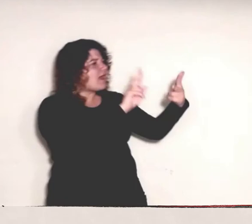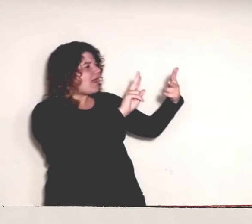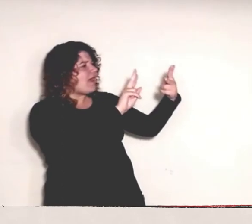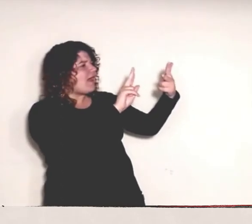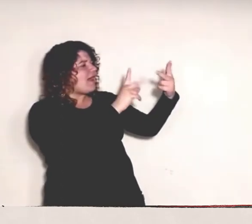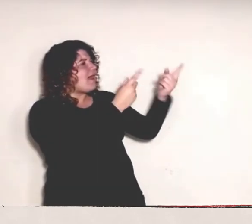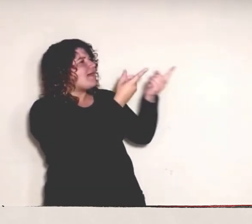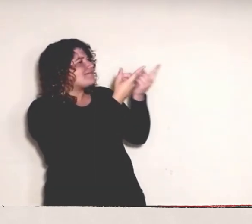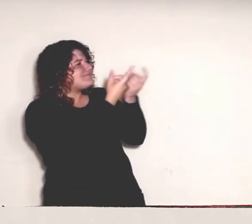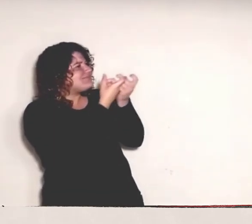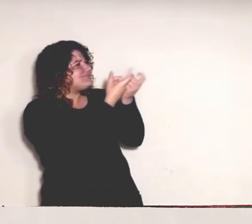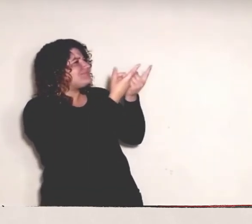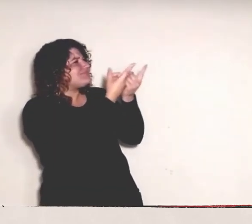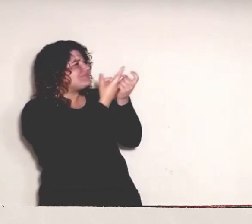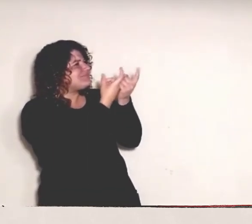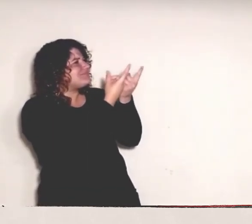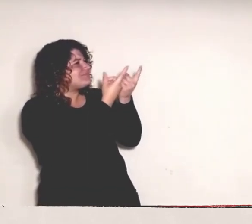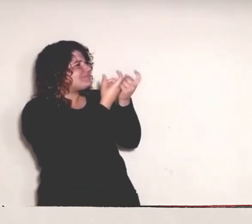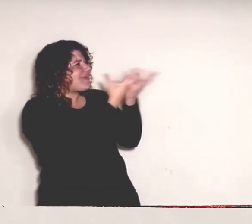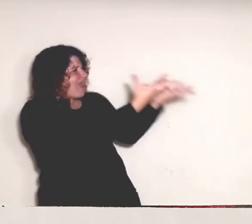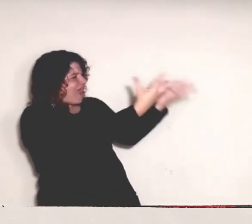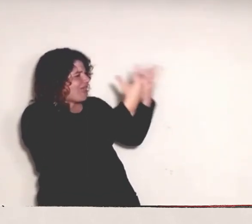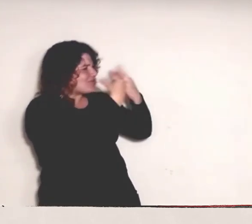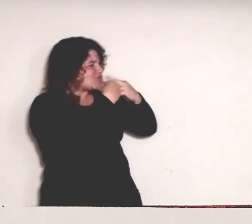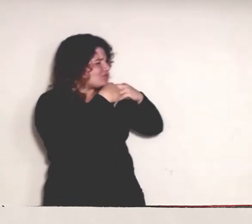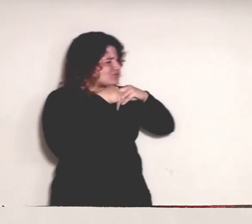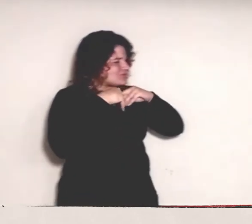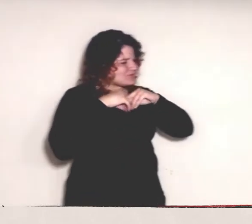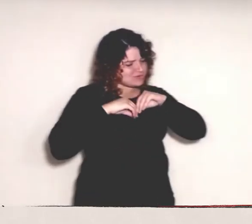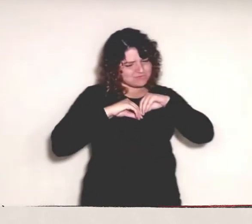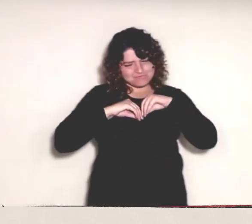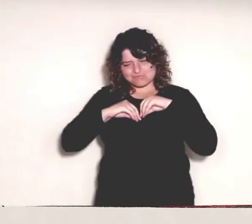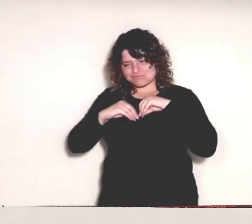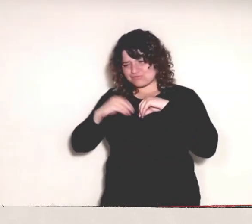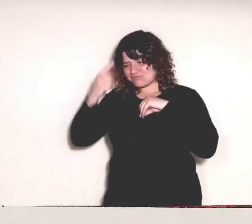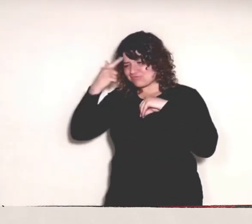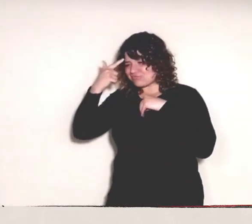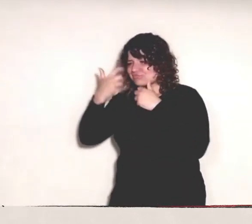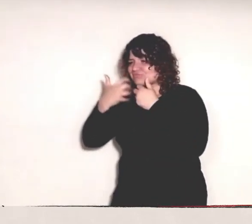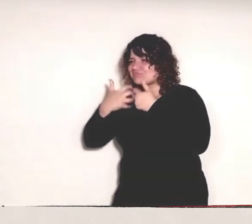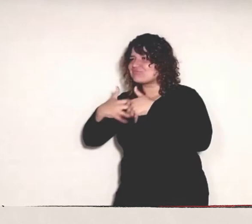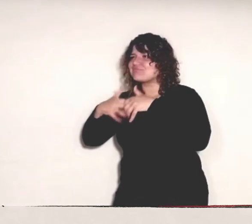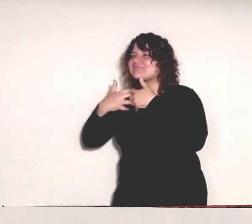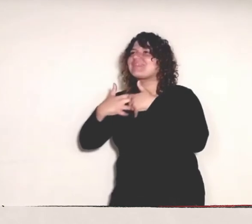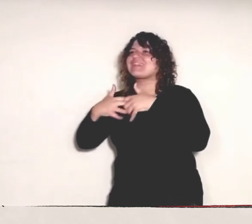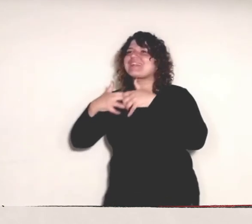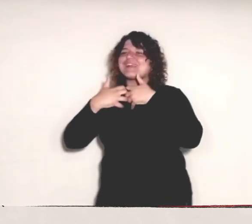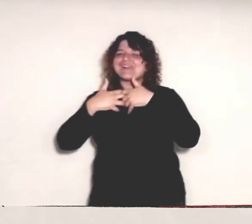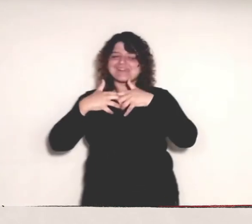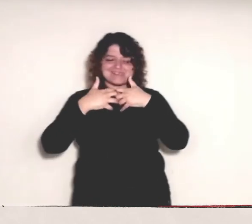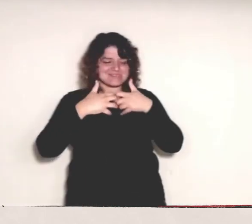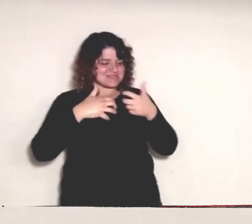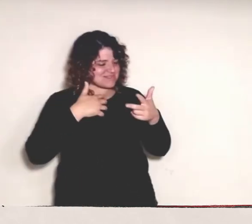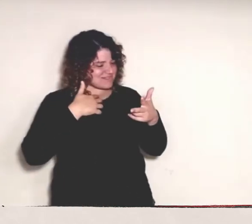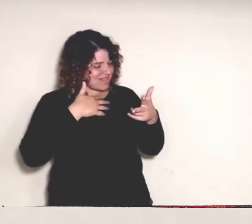del contacto con ella, se la apropian, dando lugar a la reflexión, comprensión